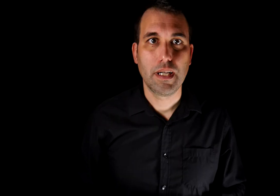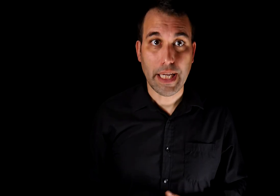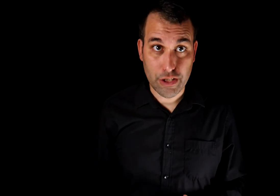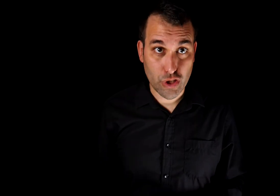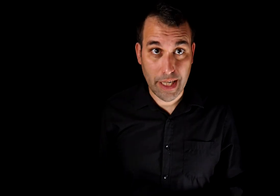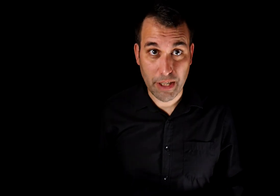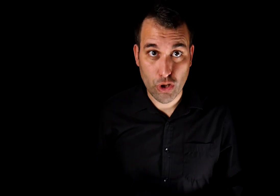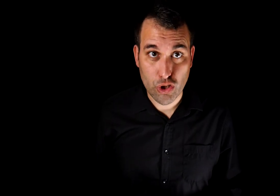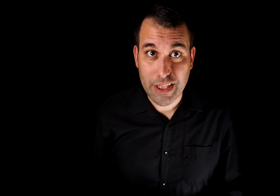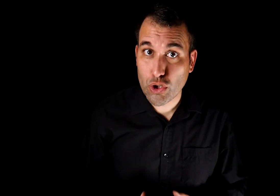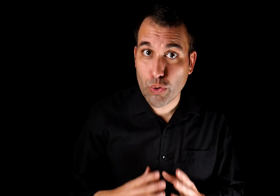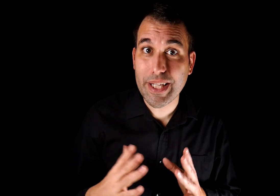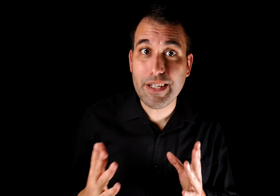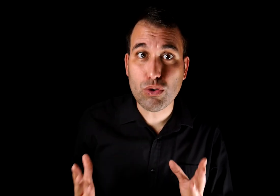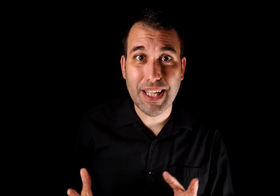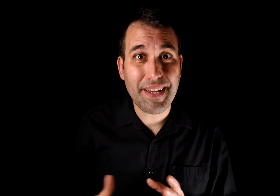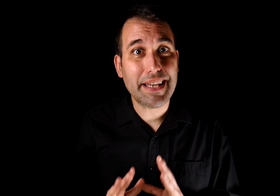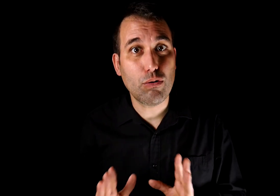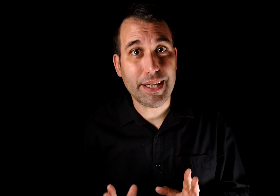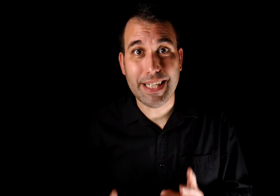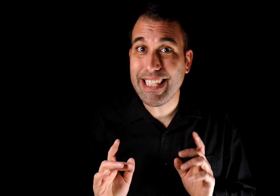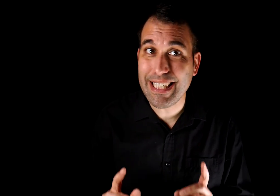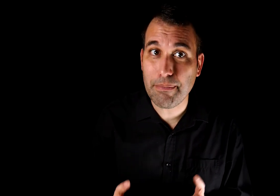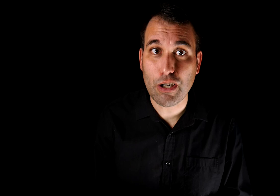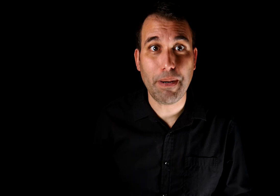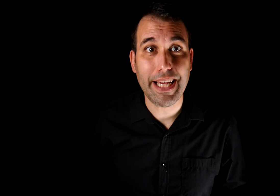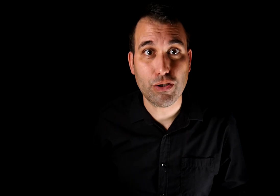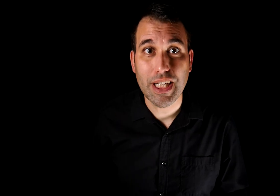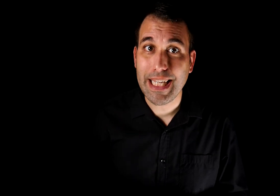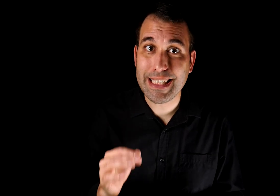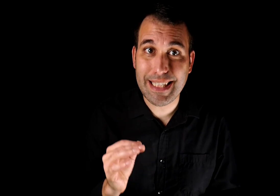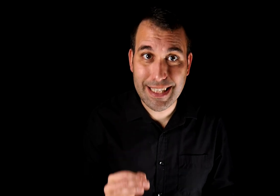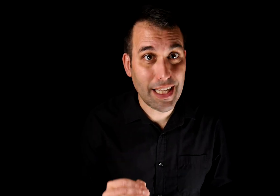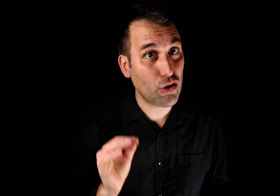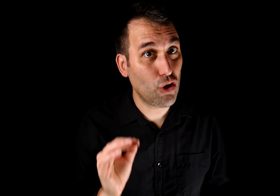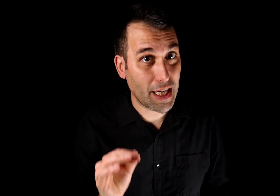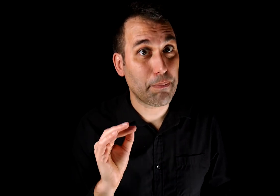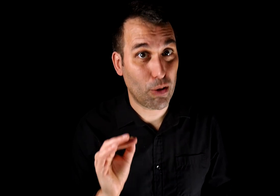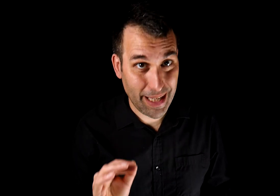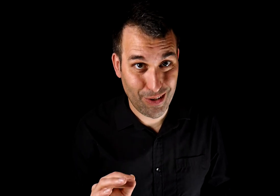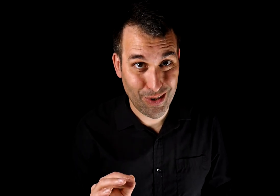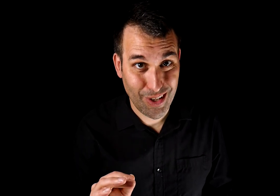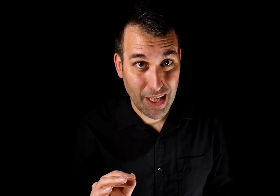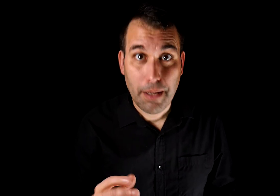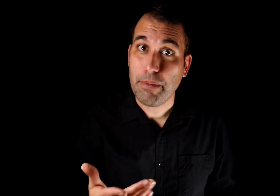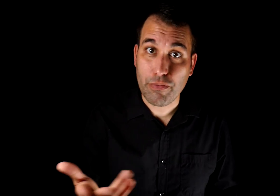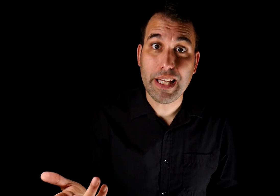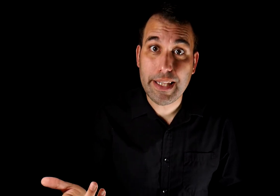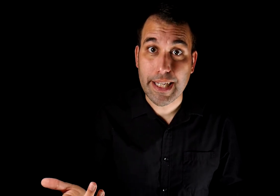Esto es en el mejor de los casos una circunstancia atenuante y sin embargo para ellos es necesario lograr probarlo. Pero al final del día,